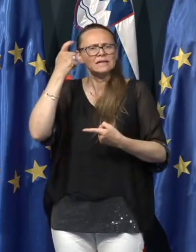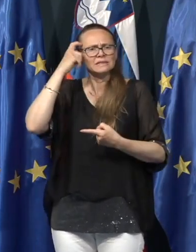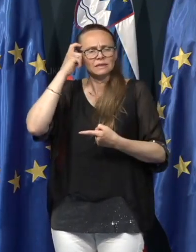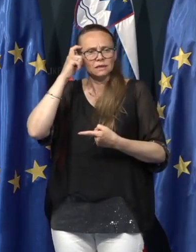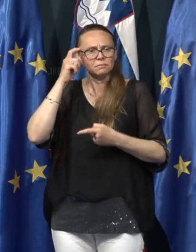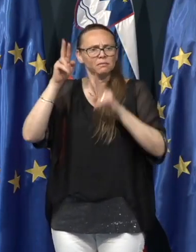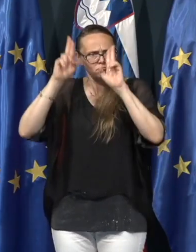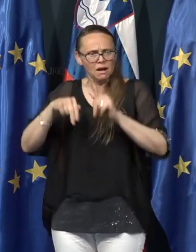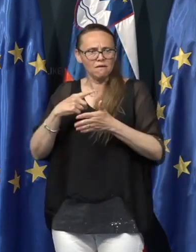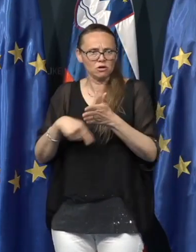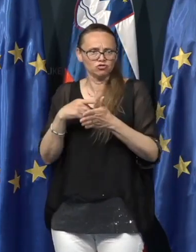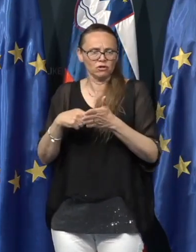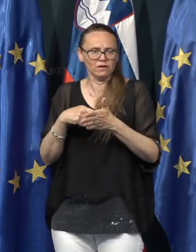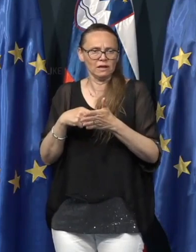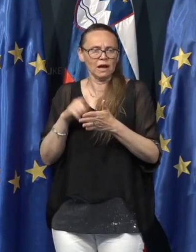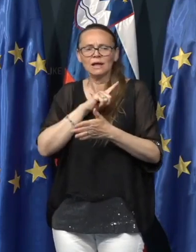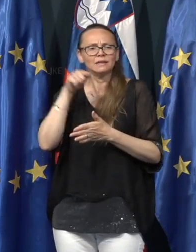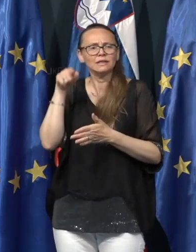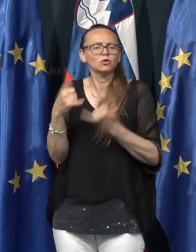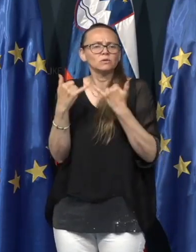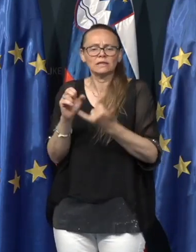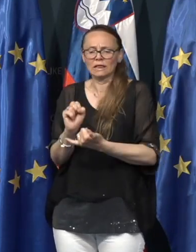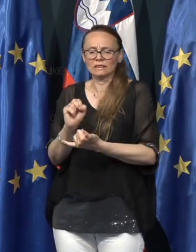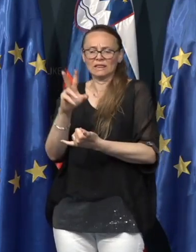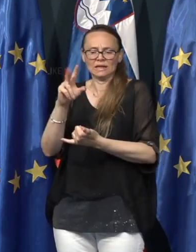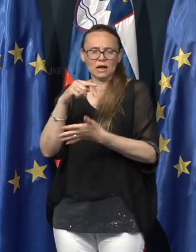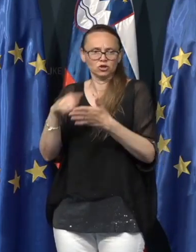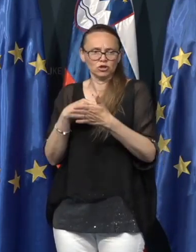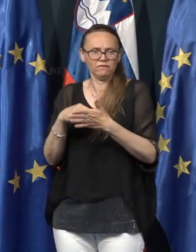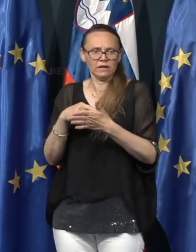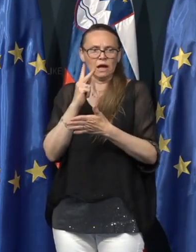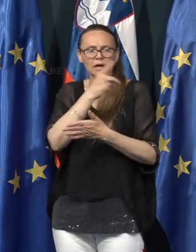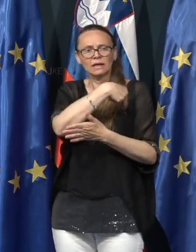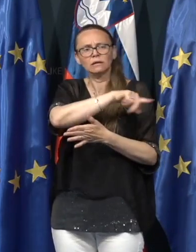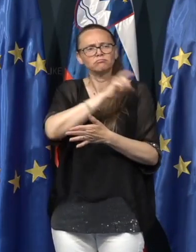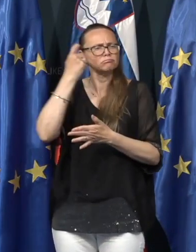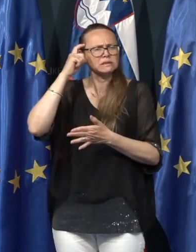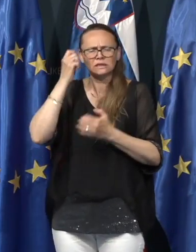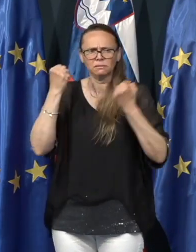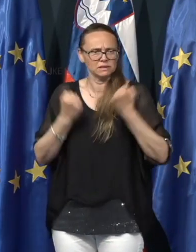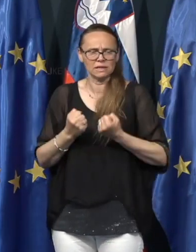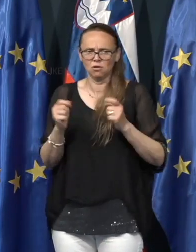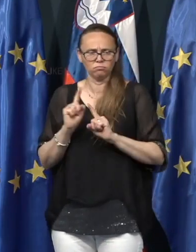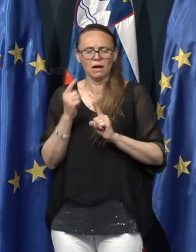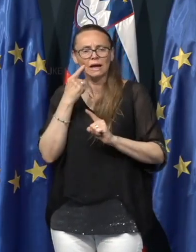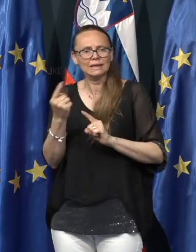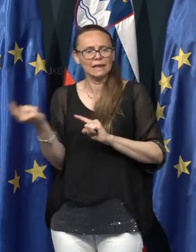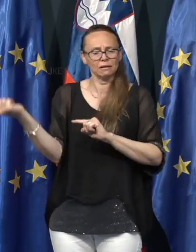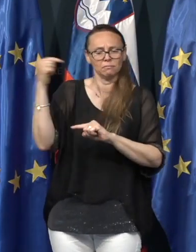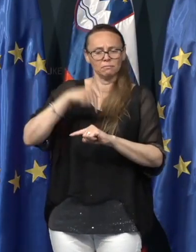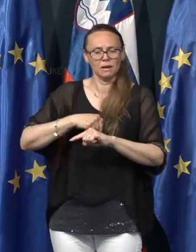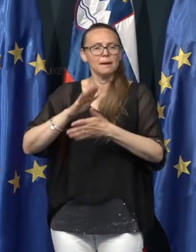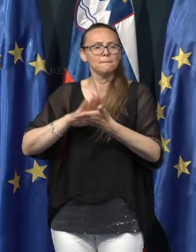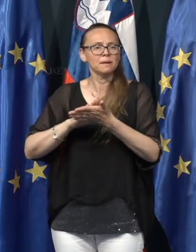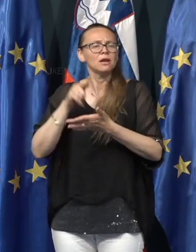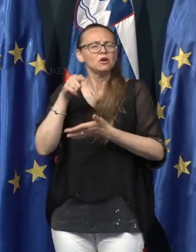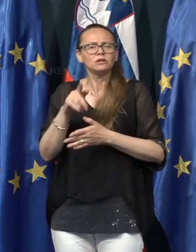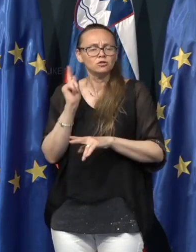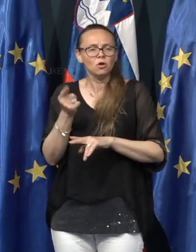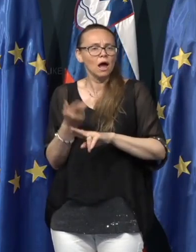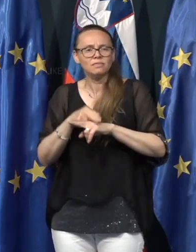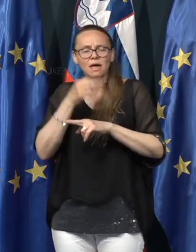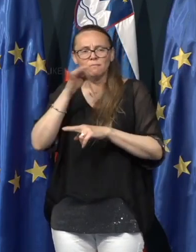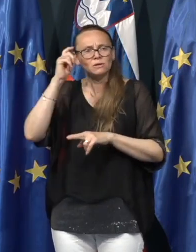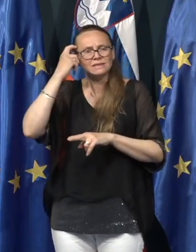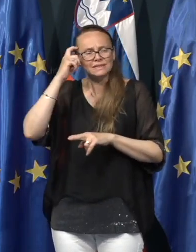absolutna številka. Ni to zdaj tista trinajstka, ki nas zelo skrbi glede importiranih primirov. Tisto, ki nas najbolj